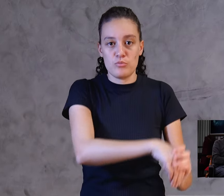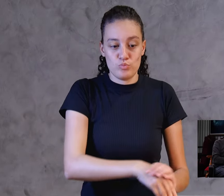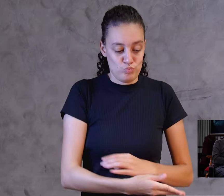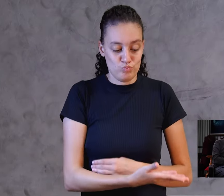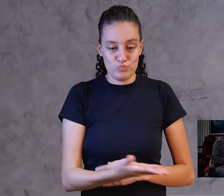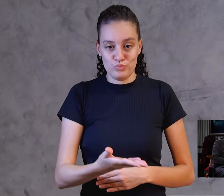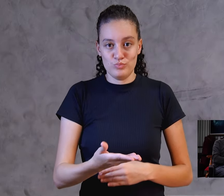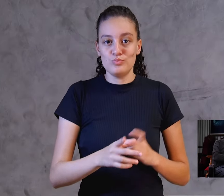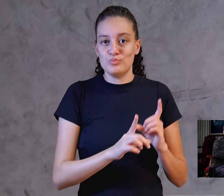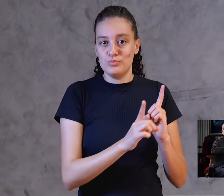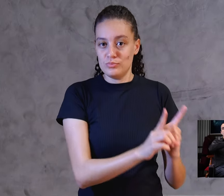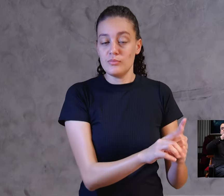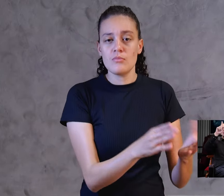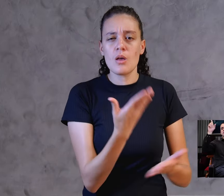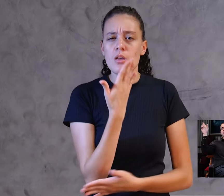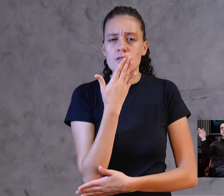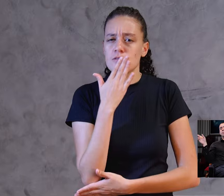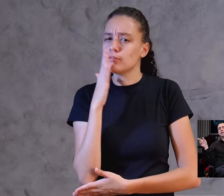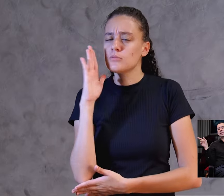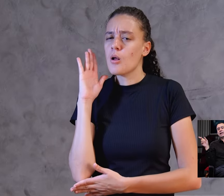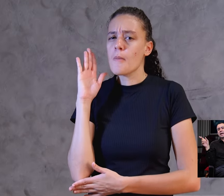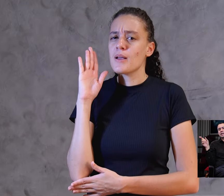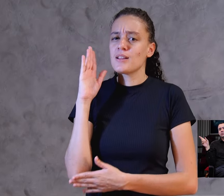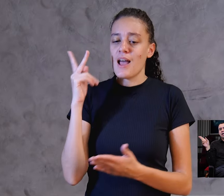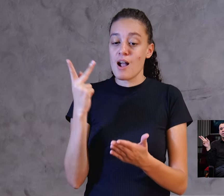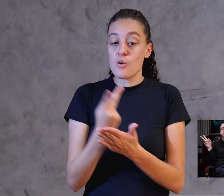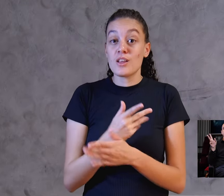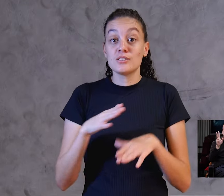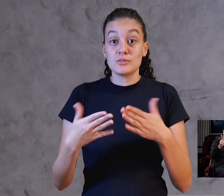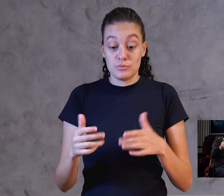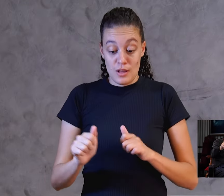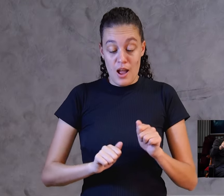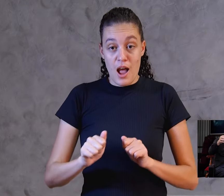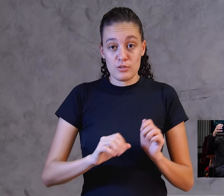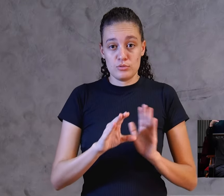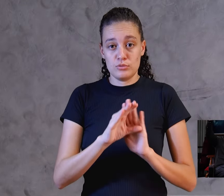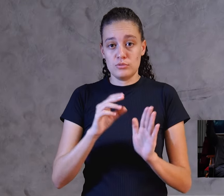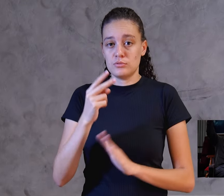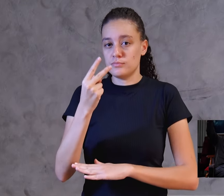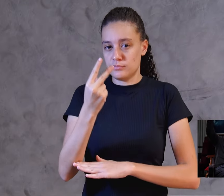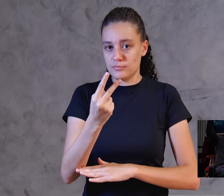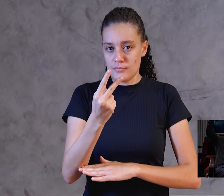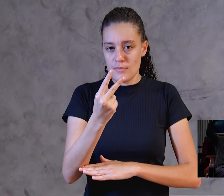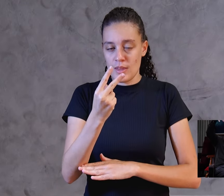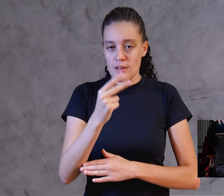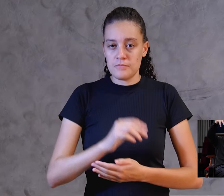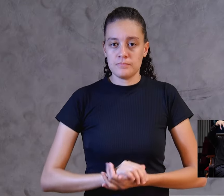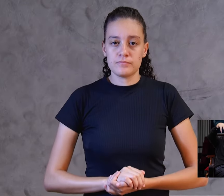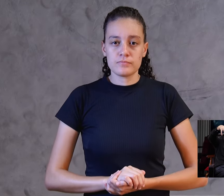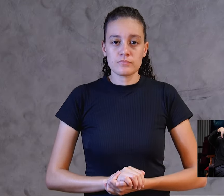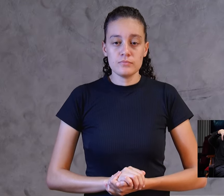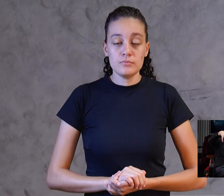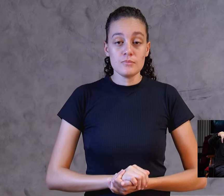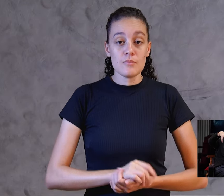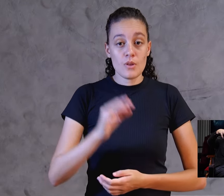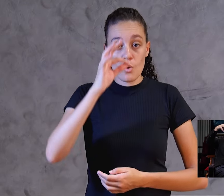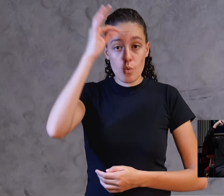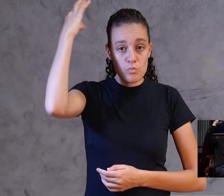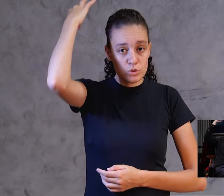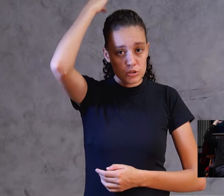essa promessa, ela vai ser cumprida lá em Atos capítulo 2, quando a descida do Espírito Santo, ali